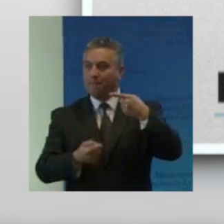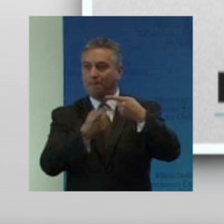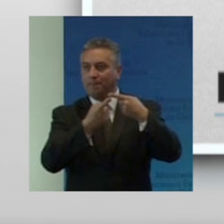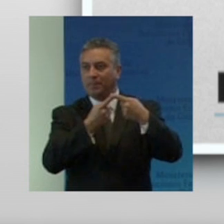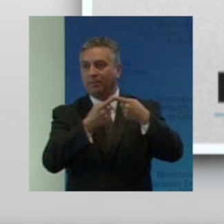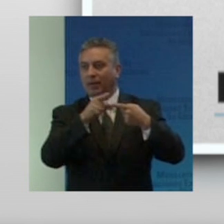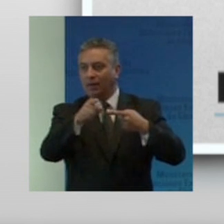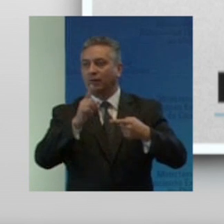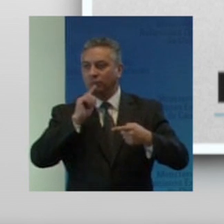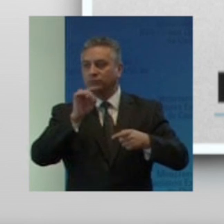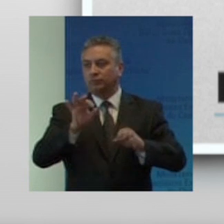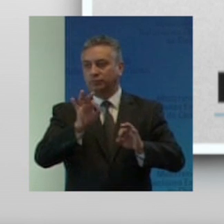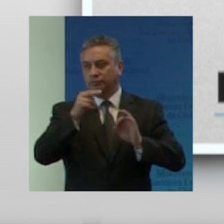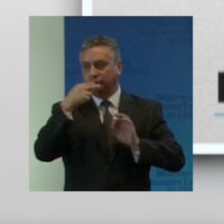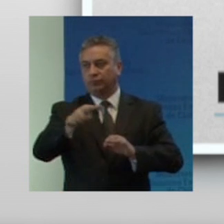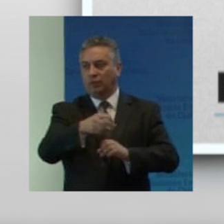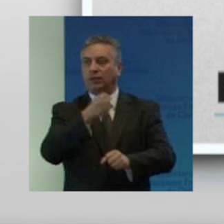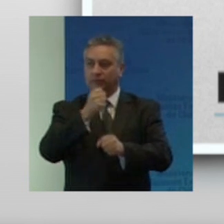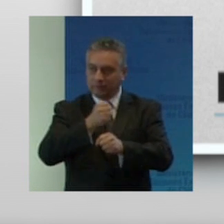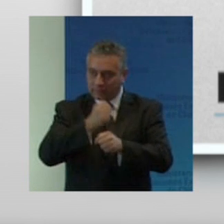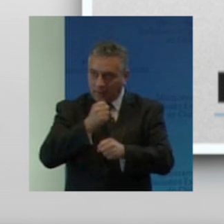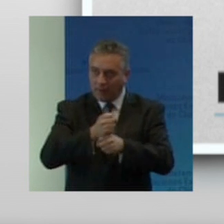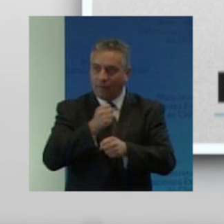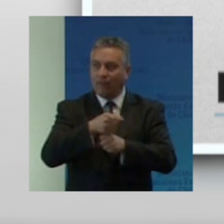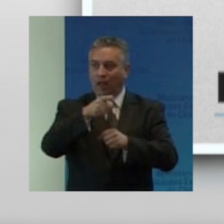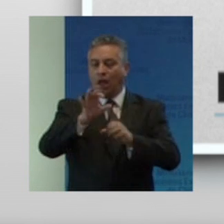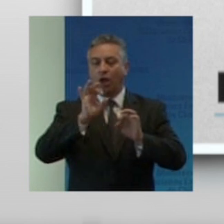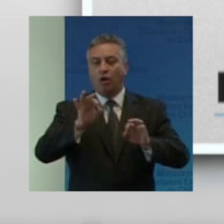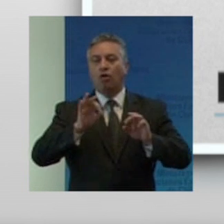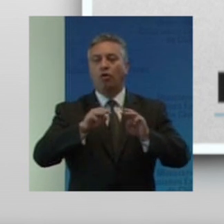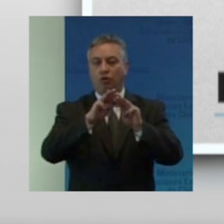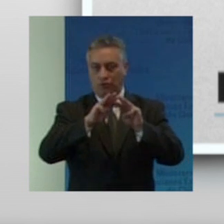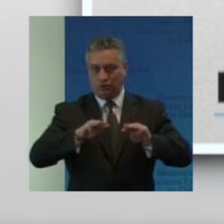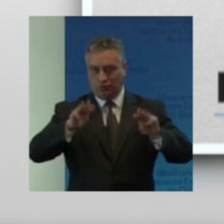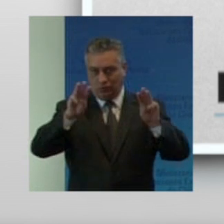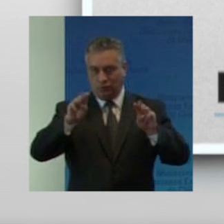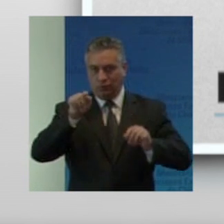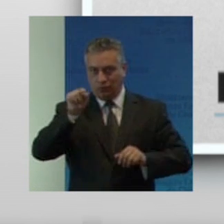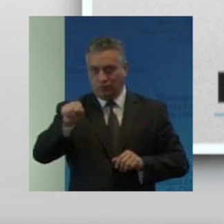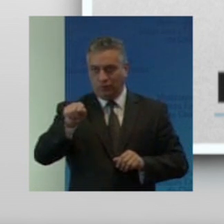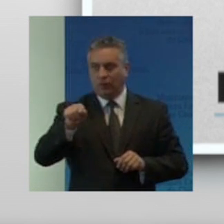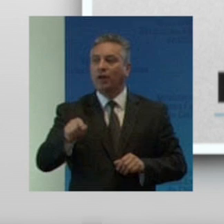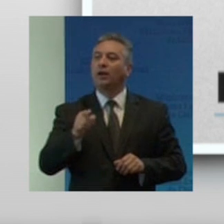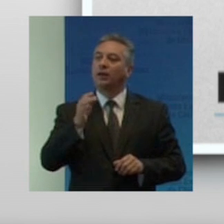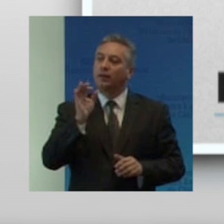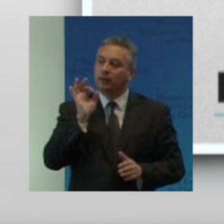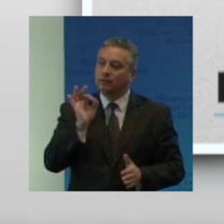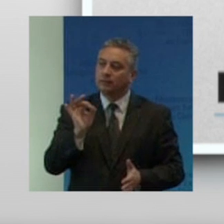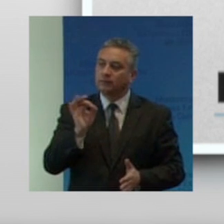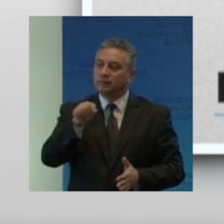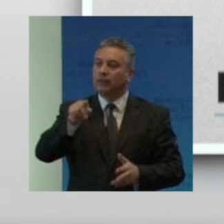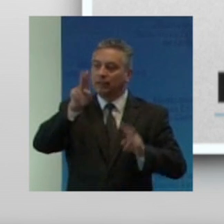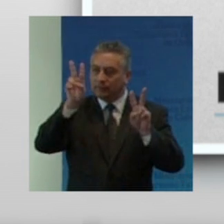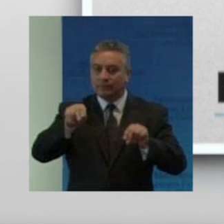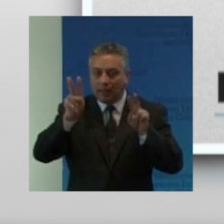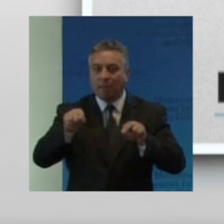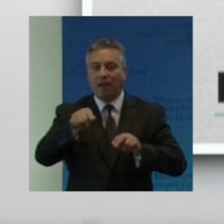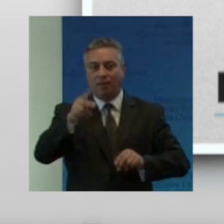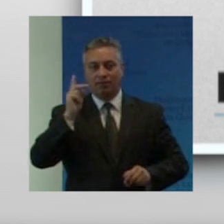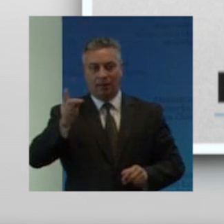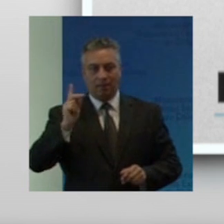del trabajo de las Naciones Unidas en el ámbito de la discapacidad